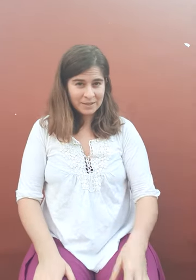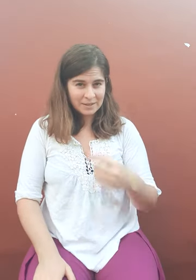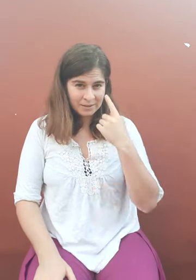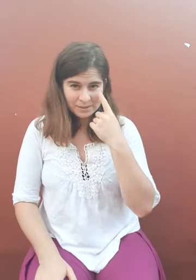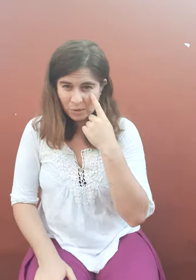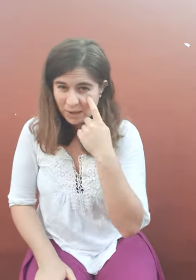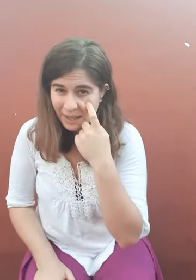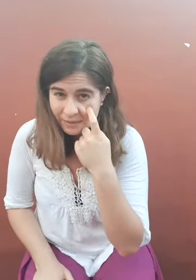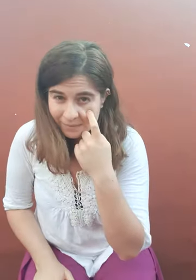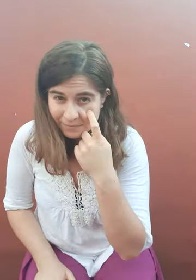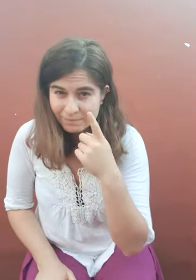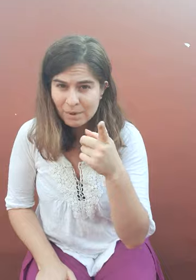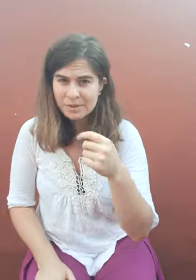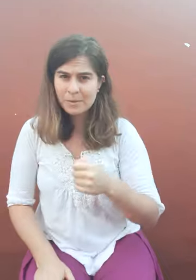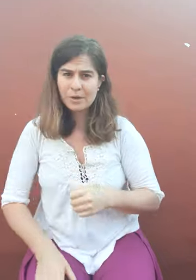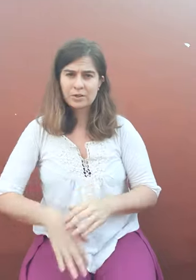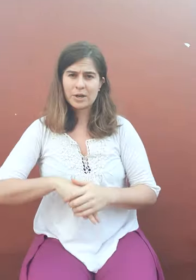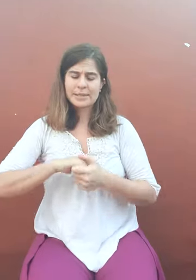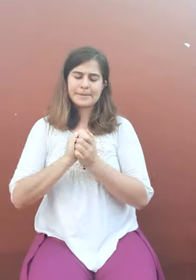¿Se acuerdan? Vamos a probar otra vez